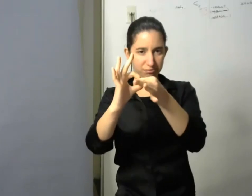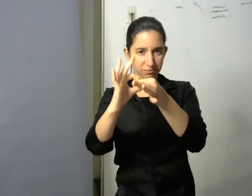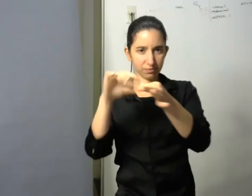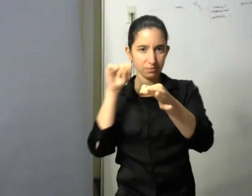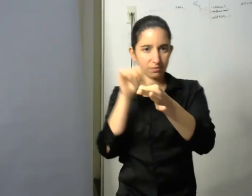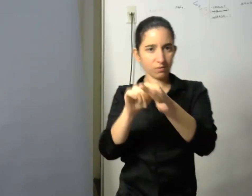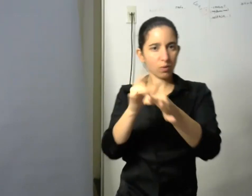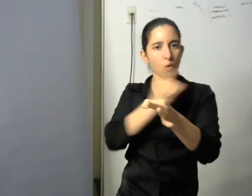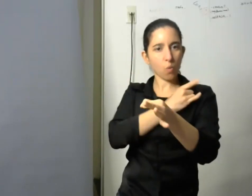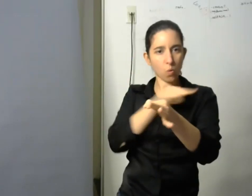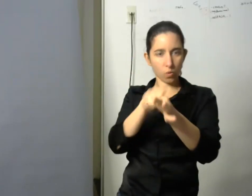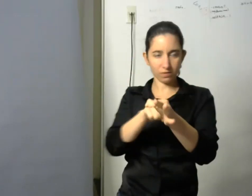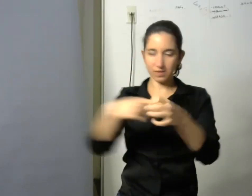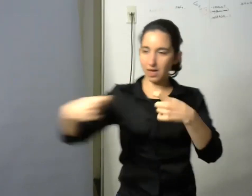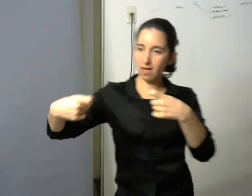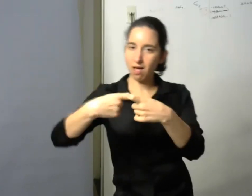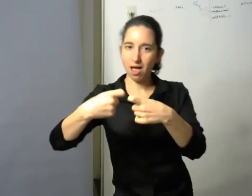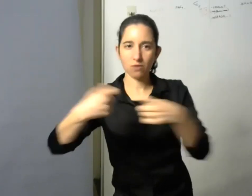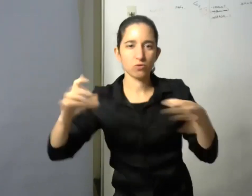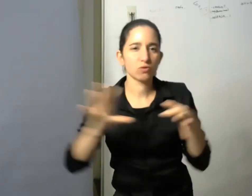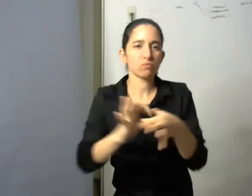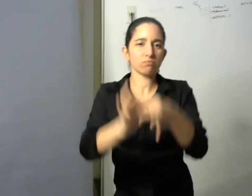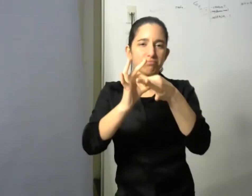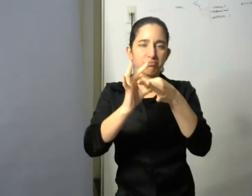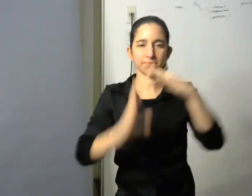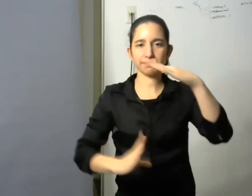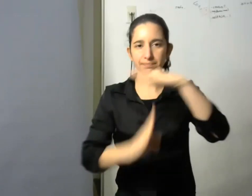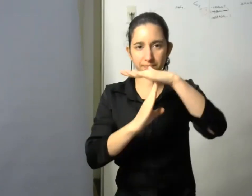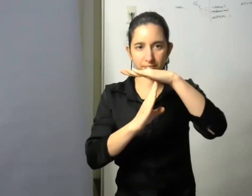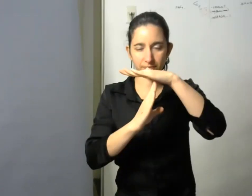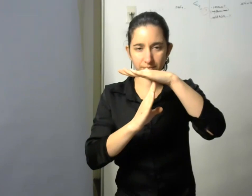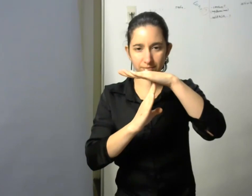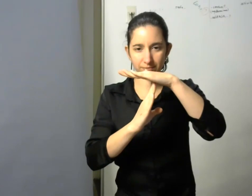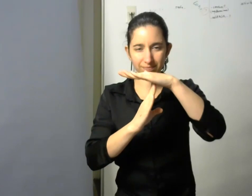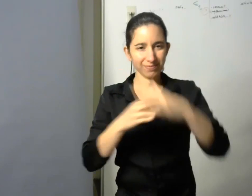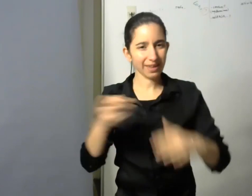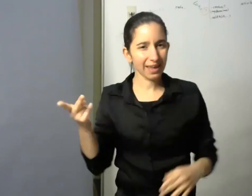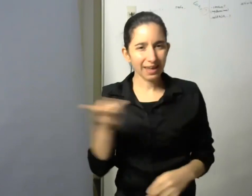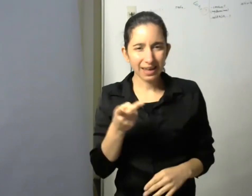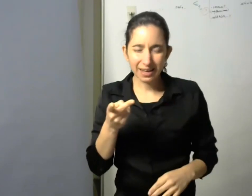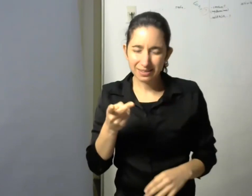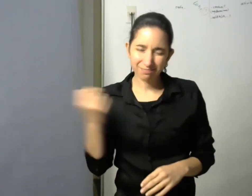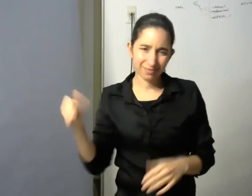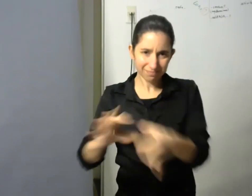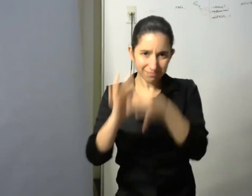las organizaciones de la esto es básico porque muchas veces se hacen productos